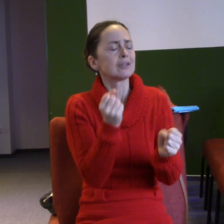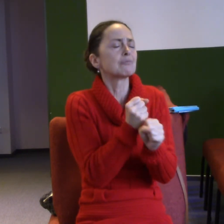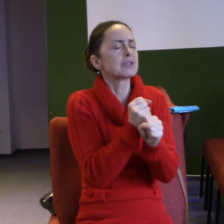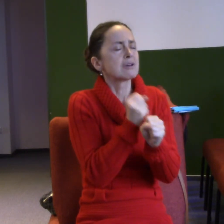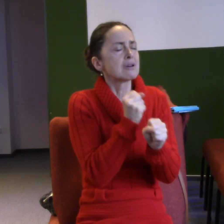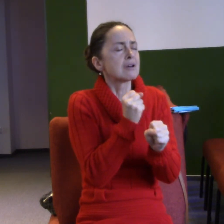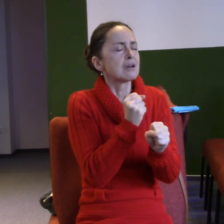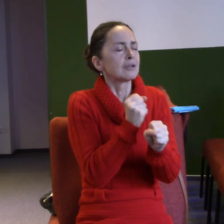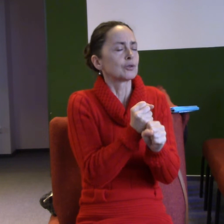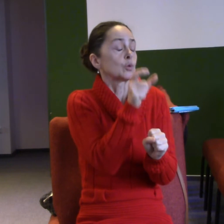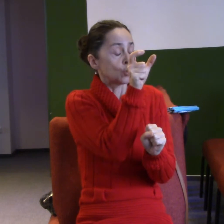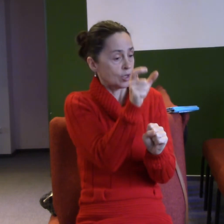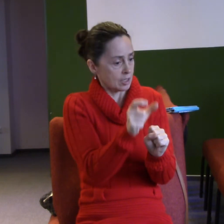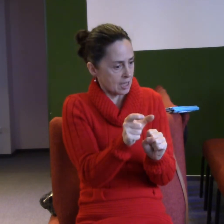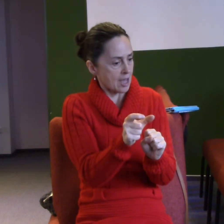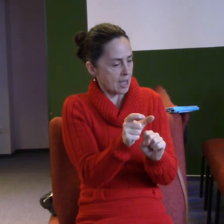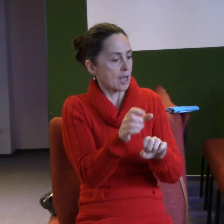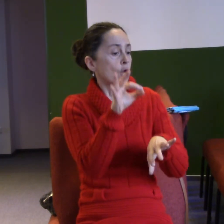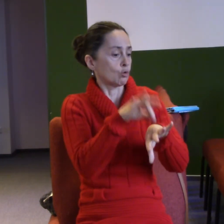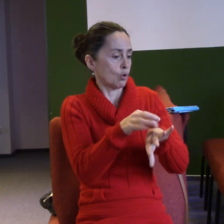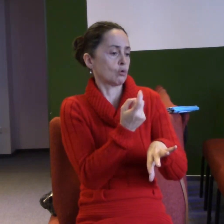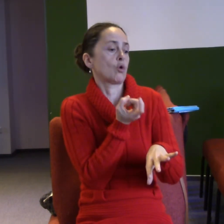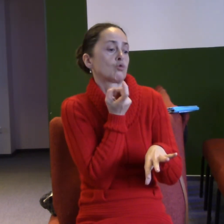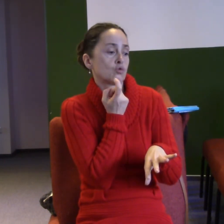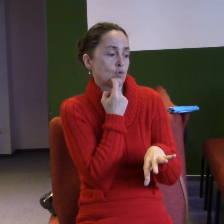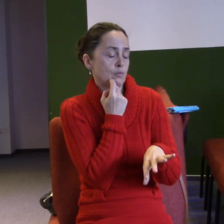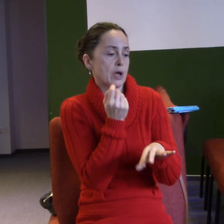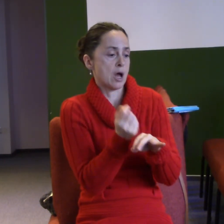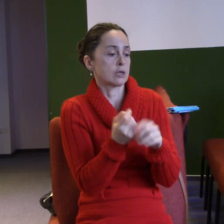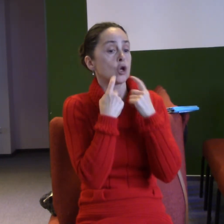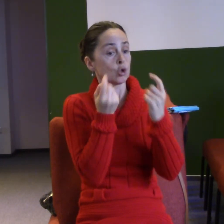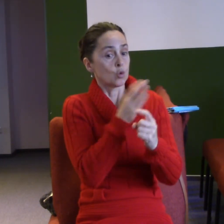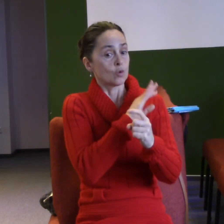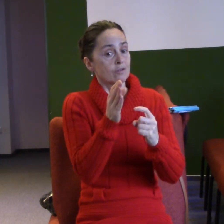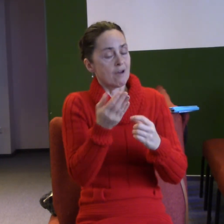a najednou nás začne naplňovat pokoj, a jsme z toho nervózní,